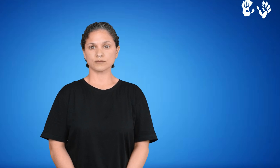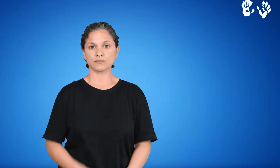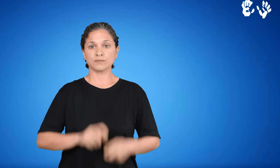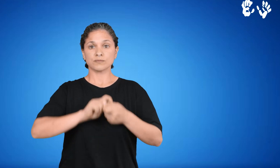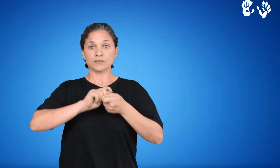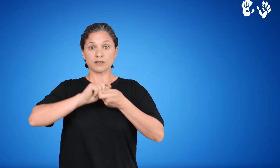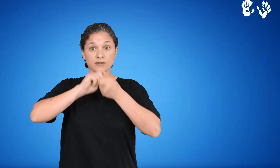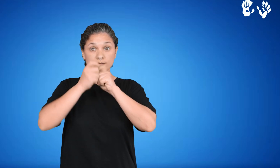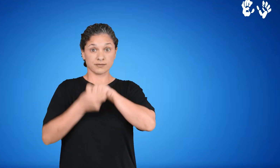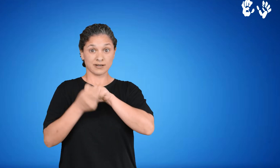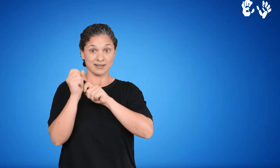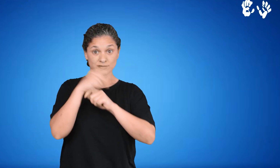Rendimiento de una reacción